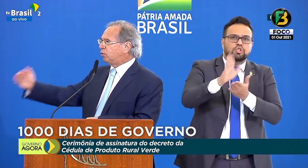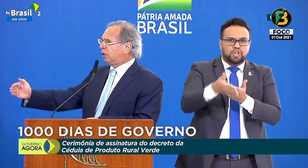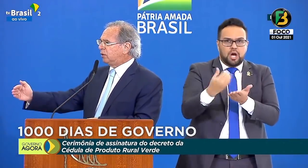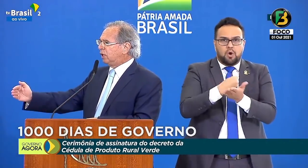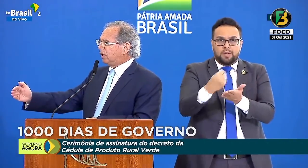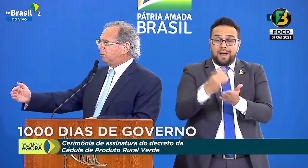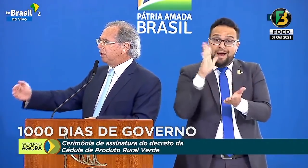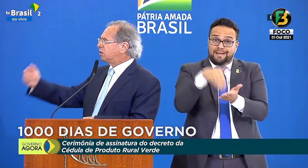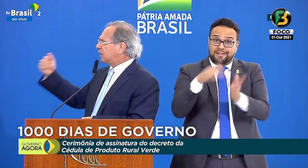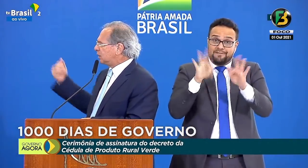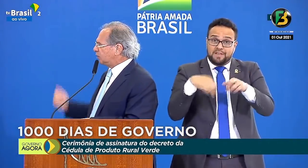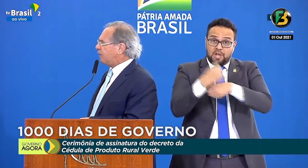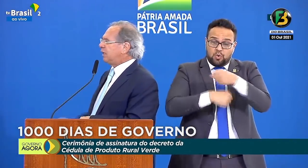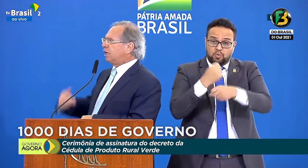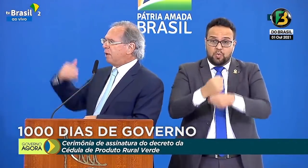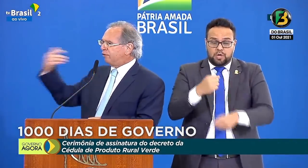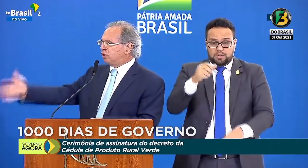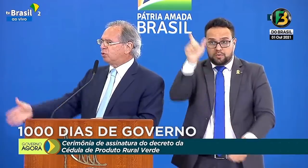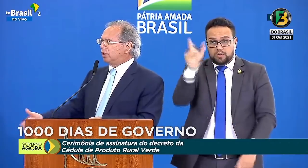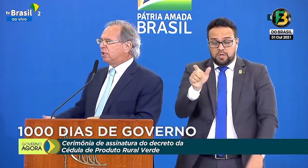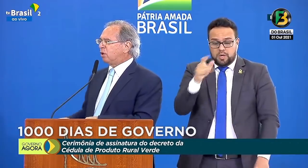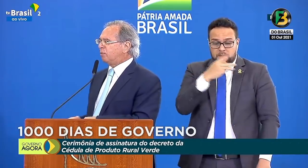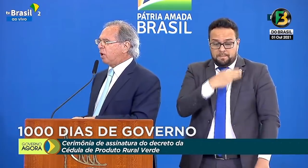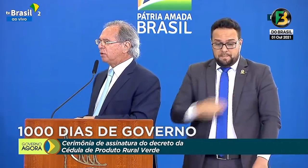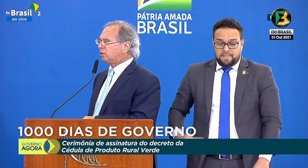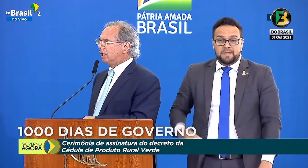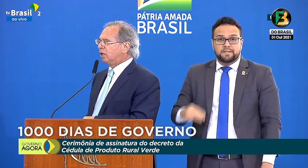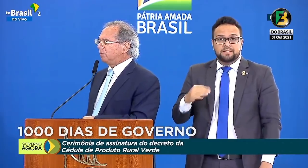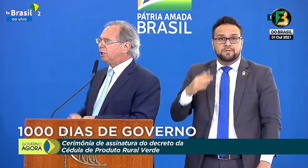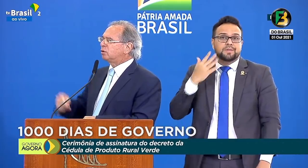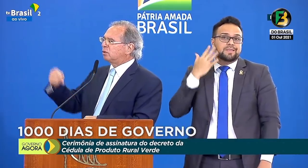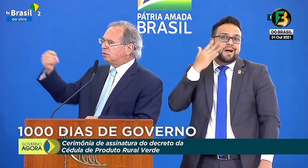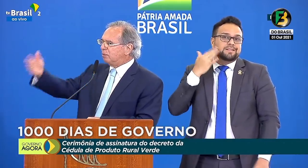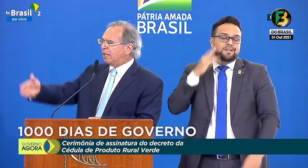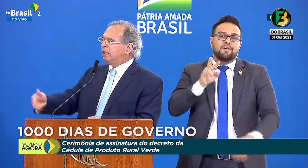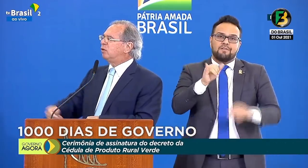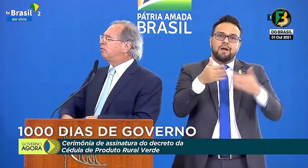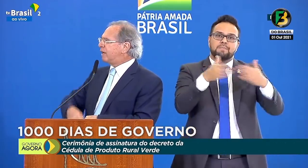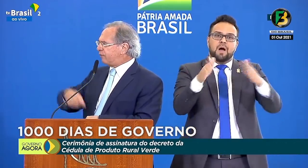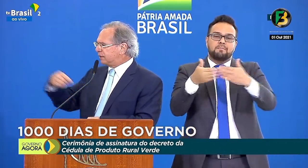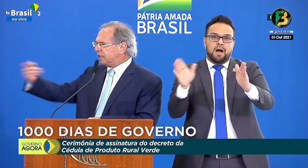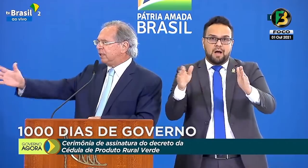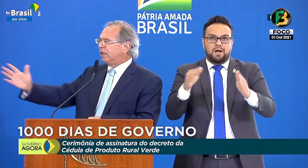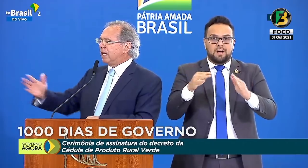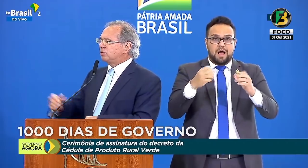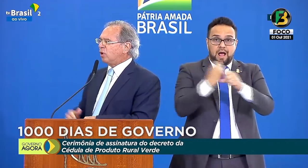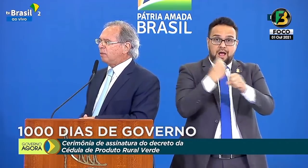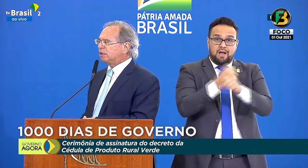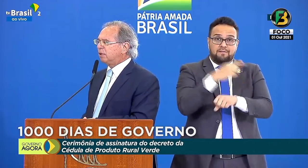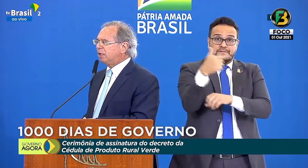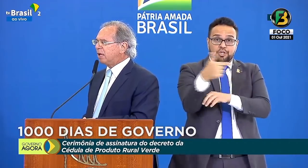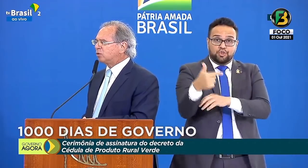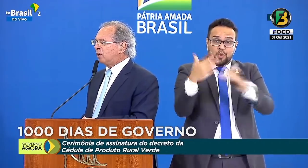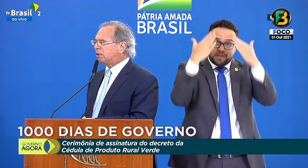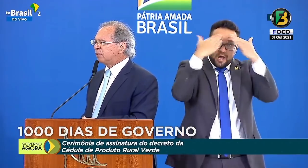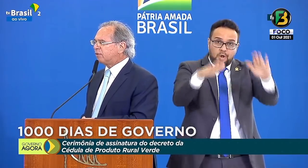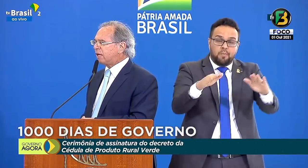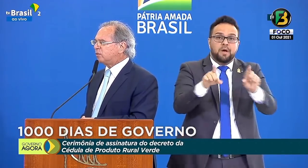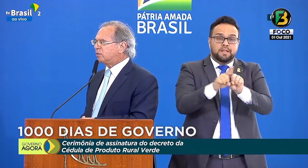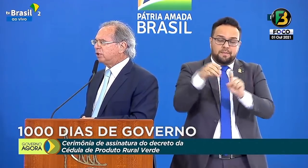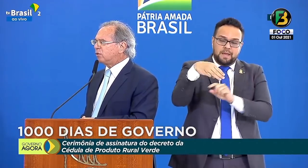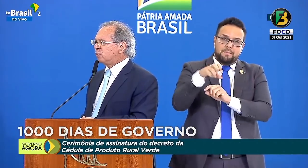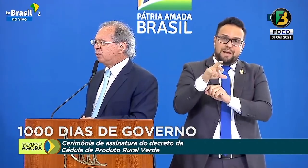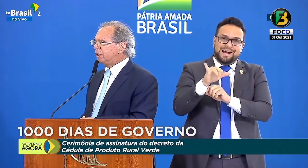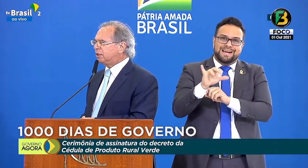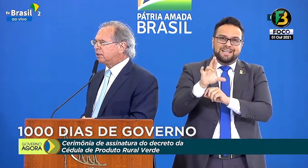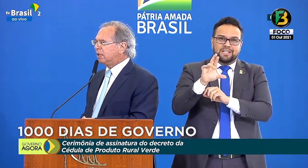daqui até o fim do ano, o ministro Tarcísio vai vender mais 22 aeroportos, o ministro Marinho vai fazer as obras, terminar as obras que